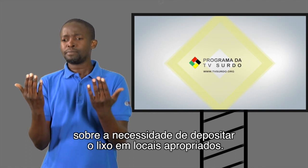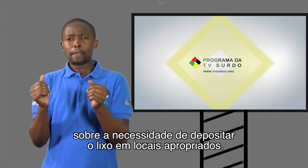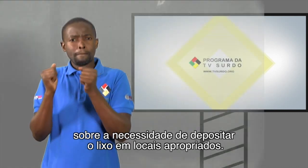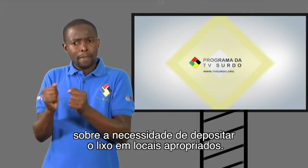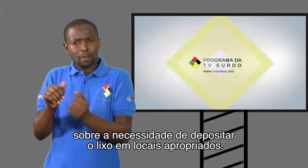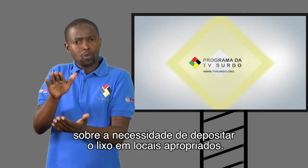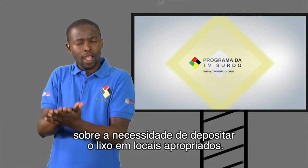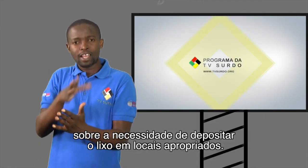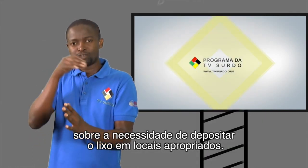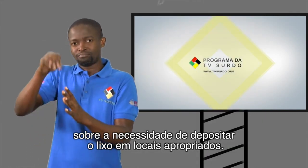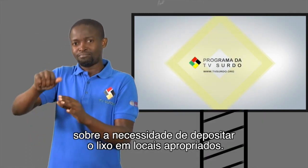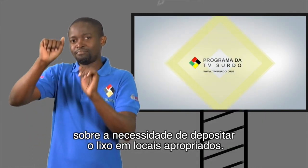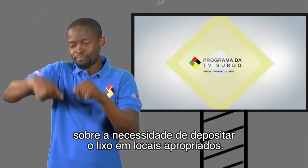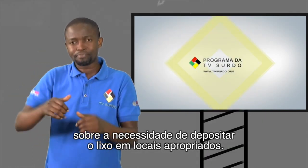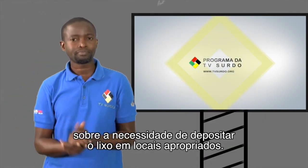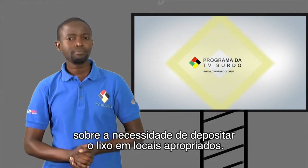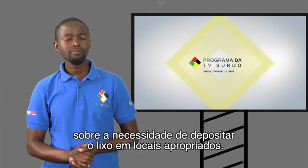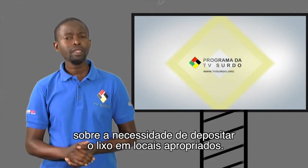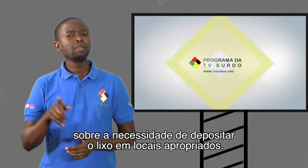lixo em locais apropriados.